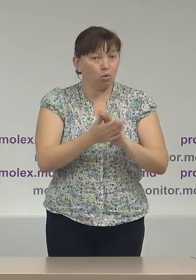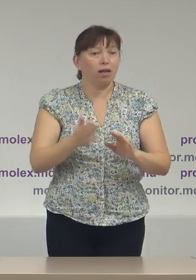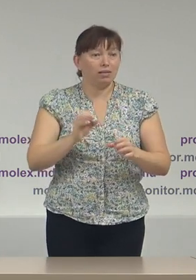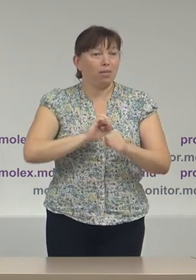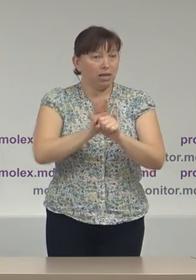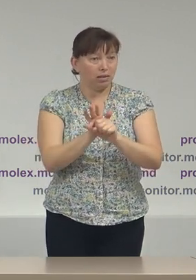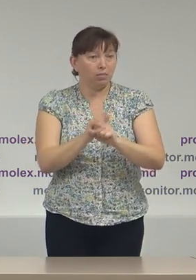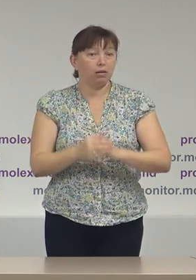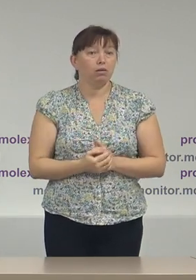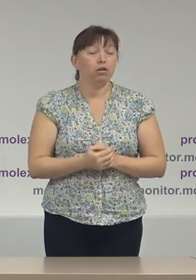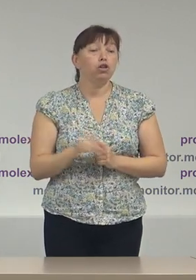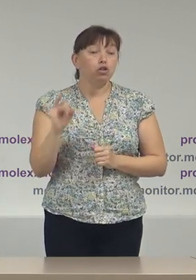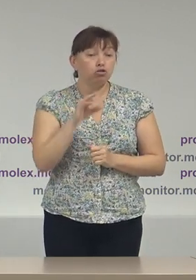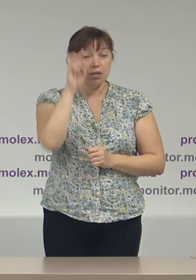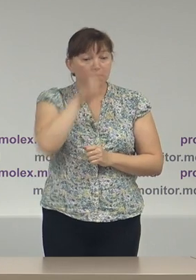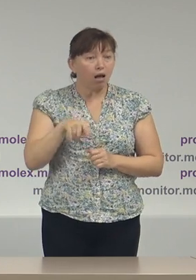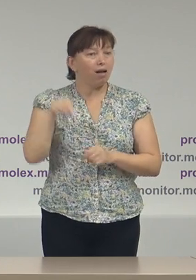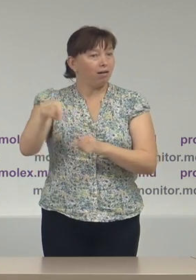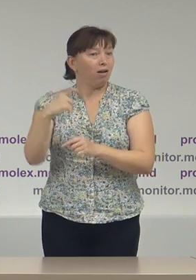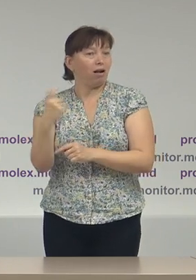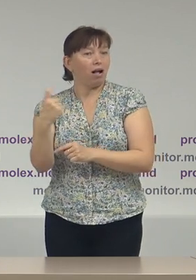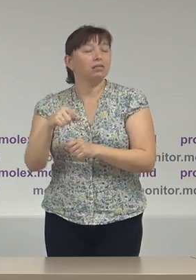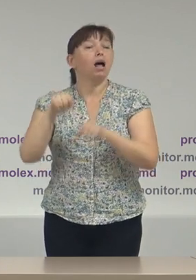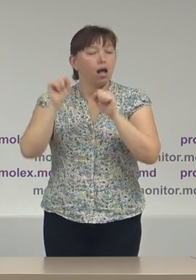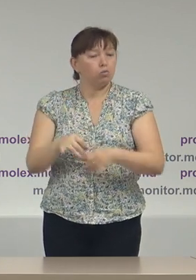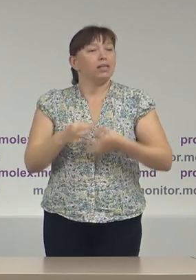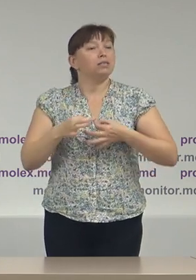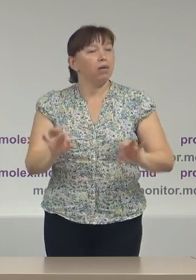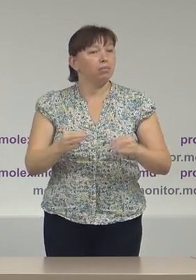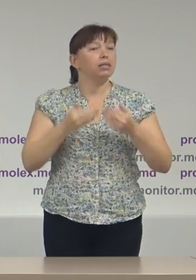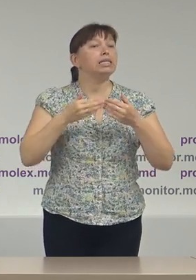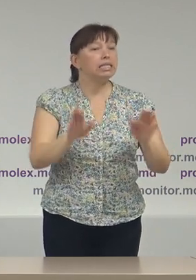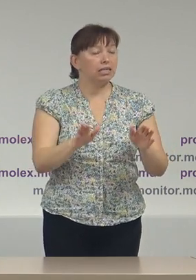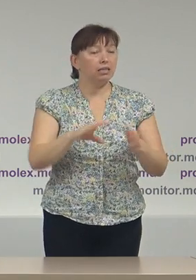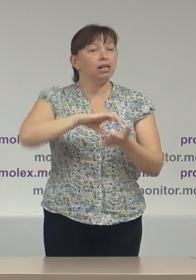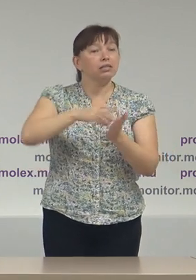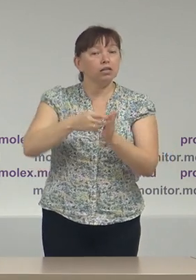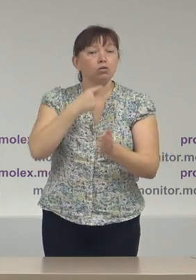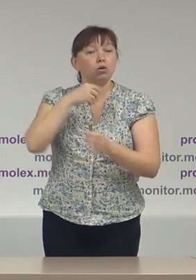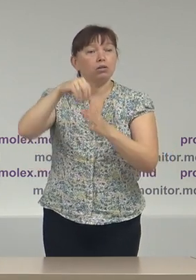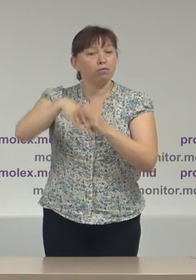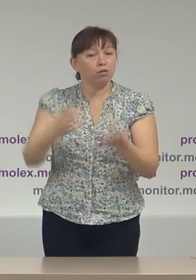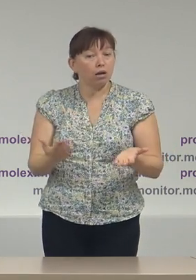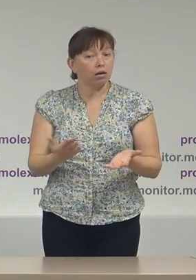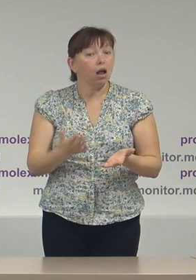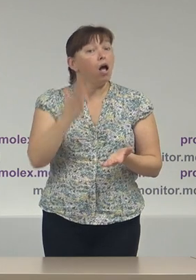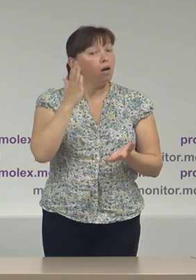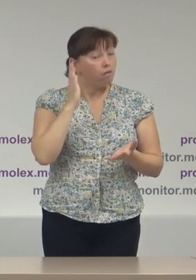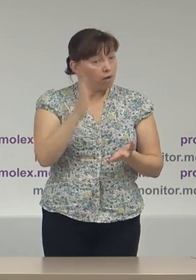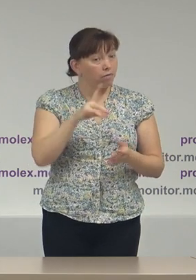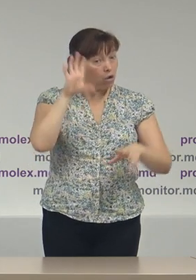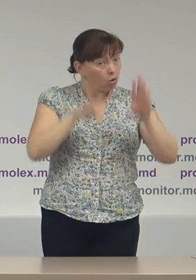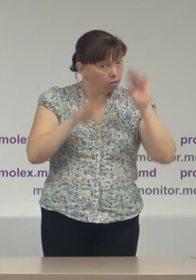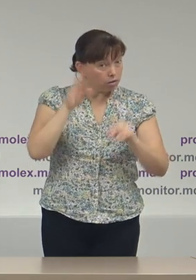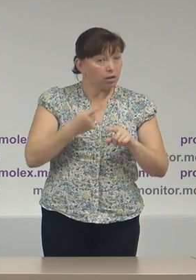situația și țara gazdă ar putea să permite deschiderea secțiilor de votare. Va fi considerat